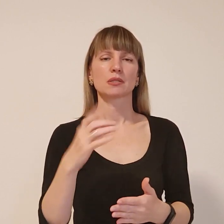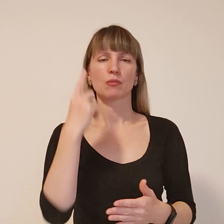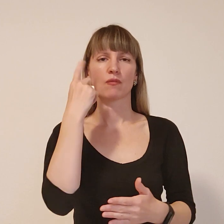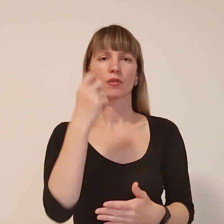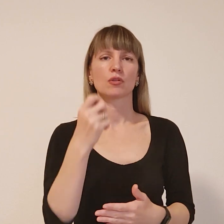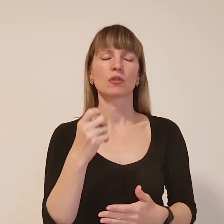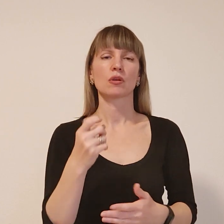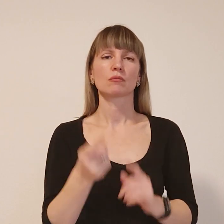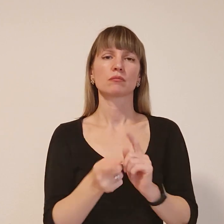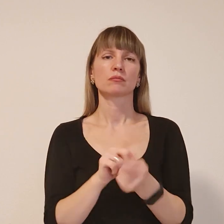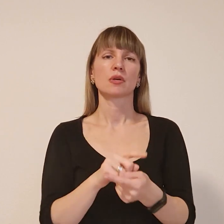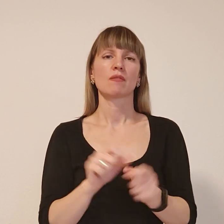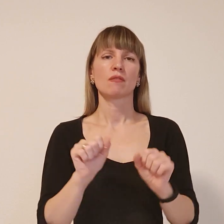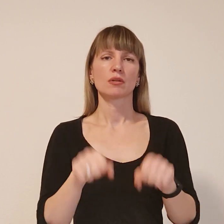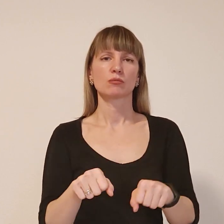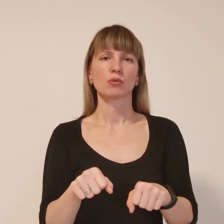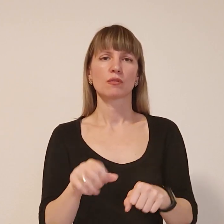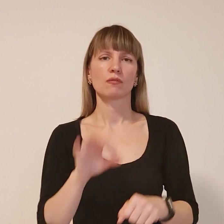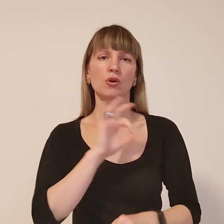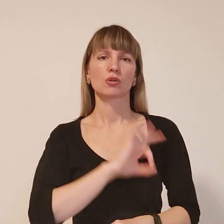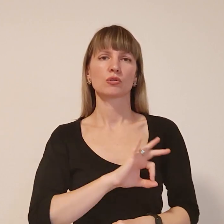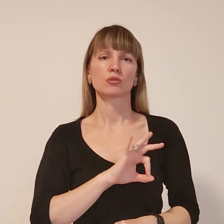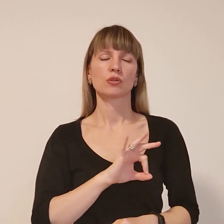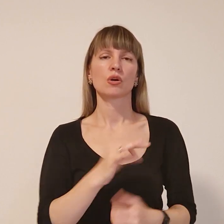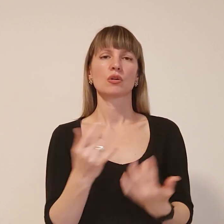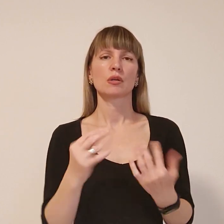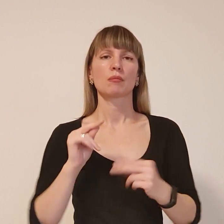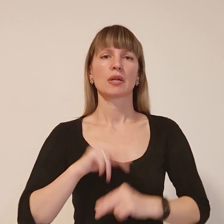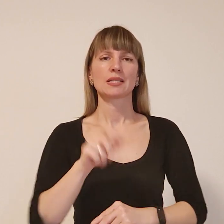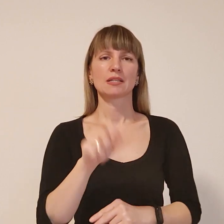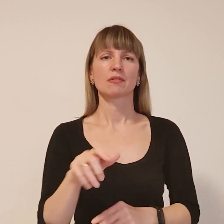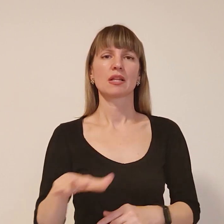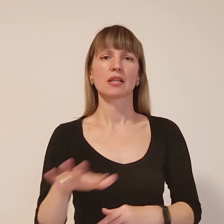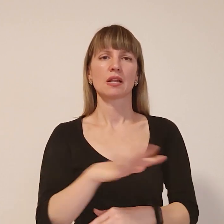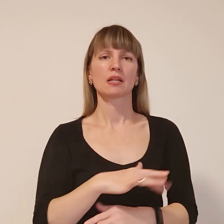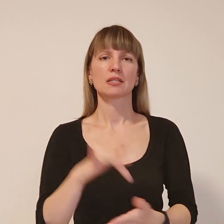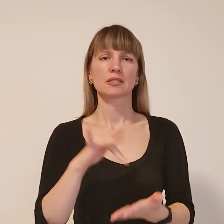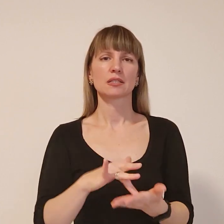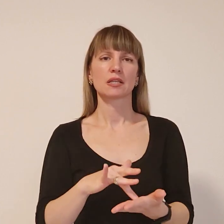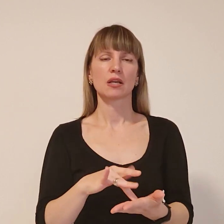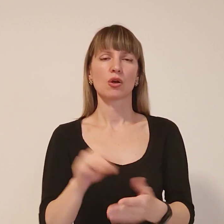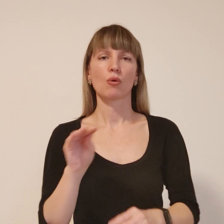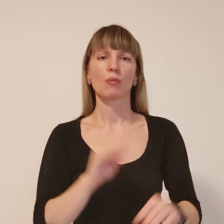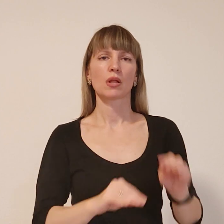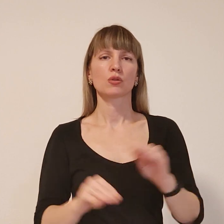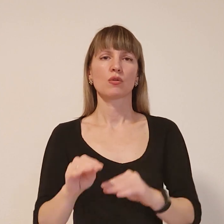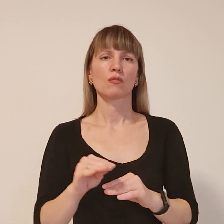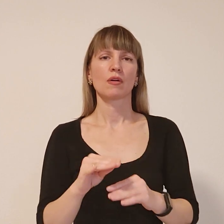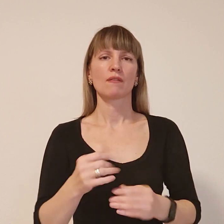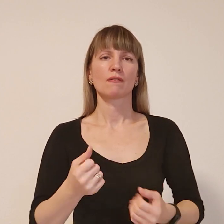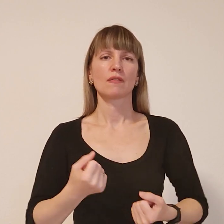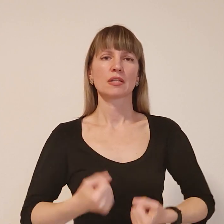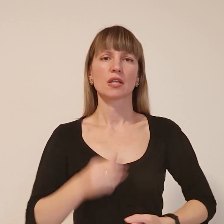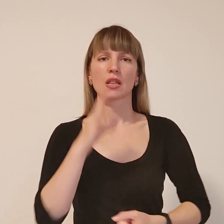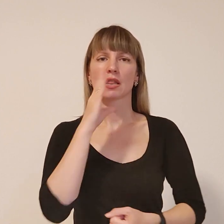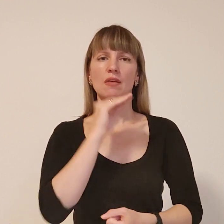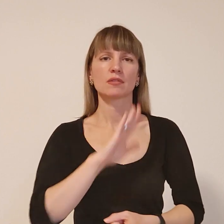Альтернативні варіанти використовують, оскільки працівники територіальних центрів комплектування фізично не встигають передати